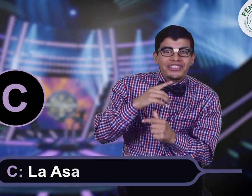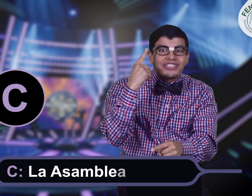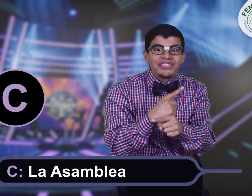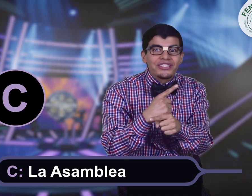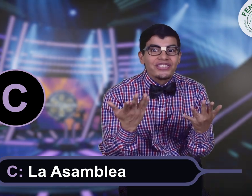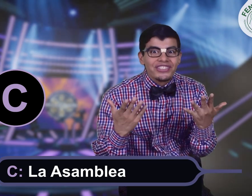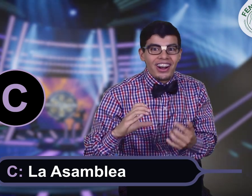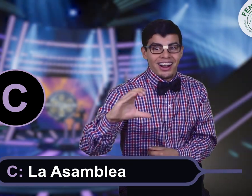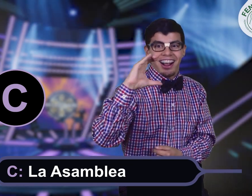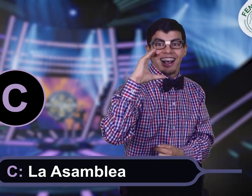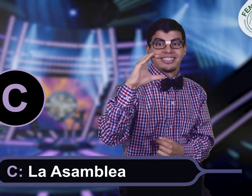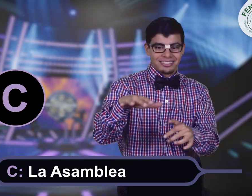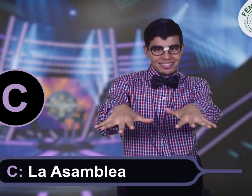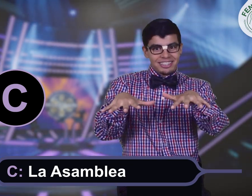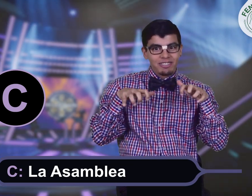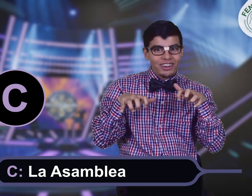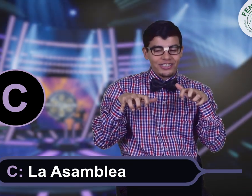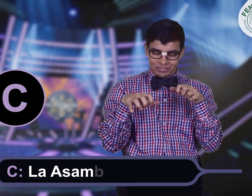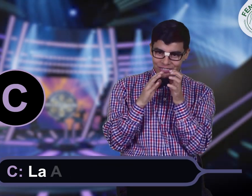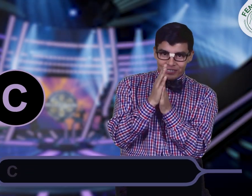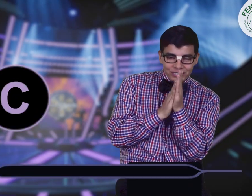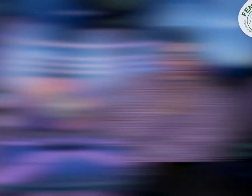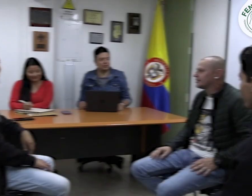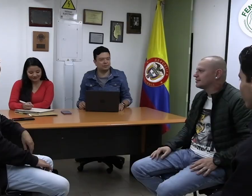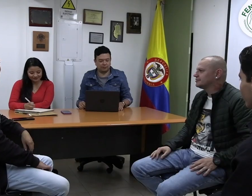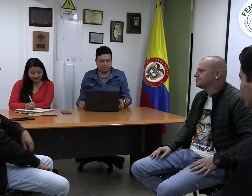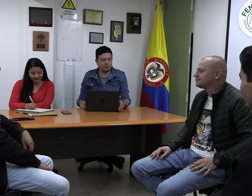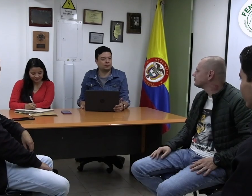Entonces, la respuesta correcta es la C, la asamblea.